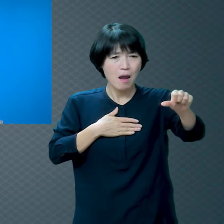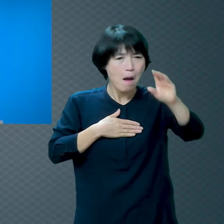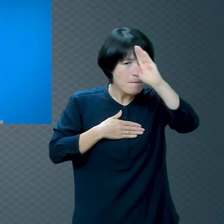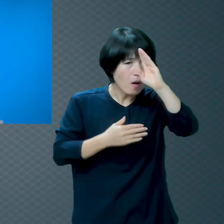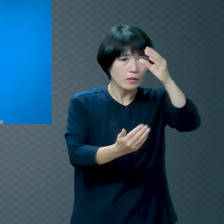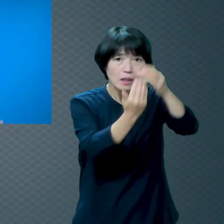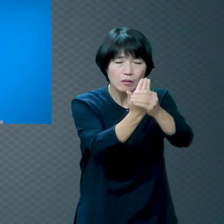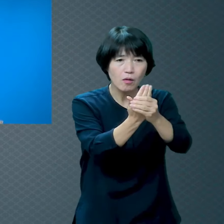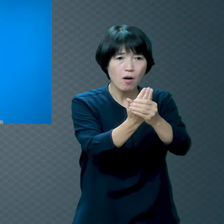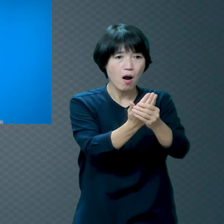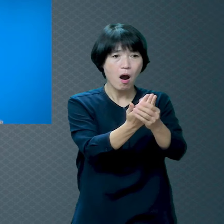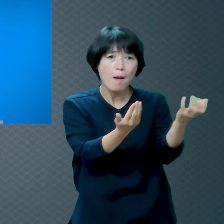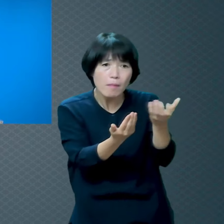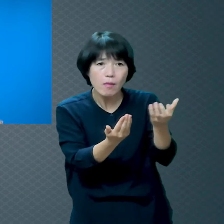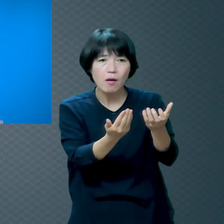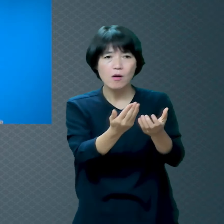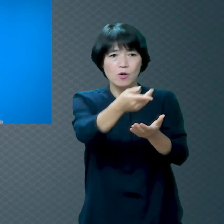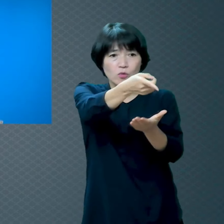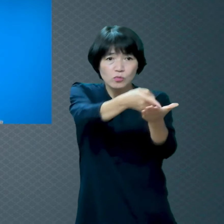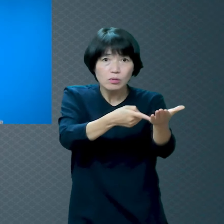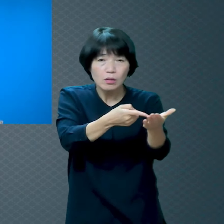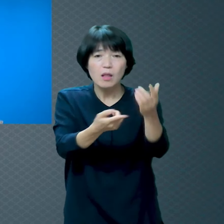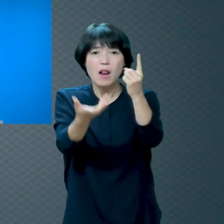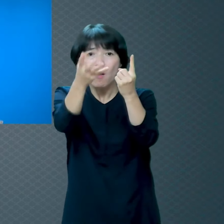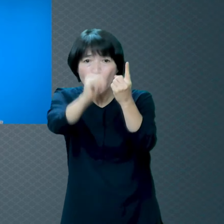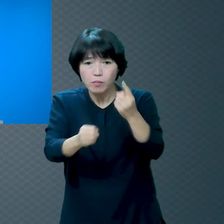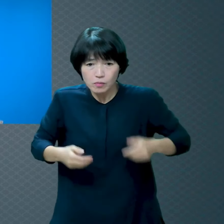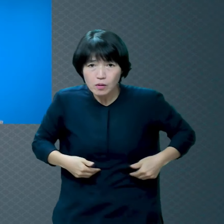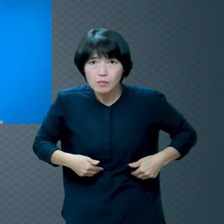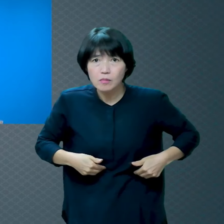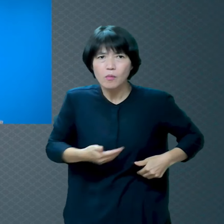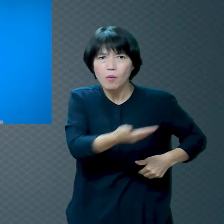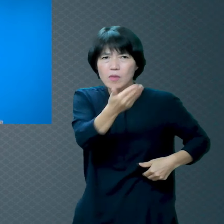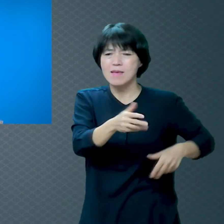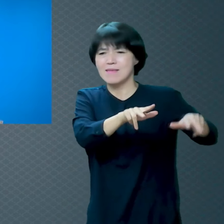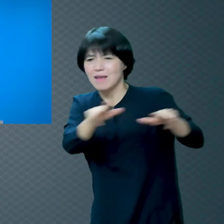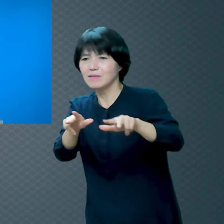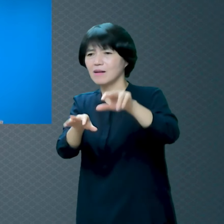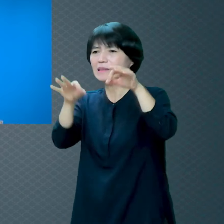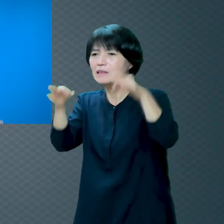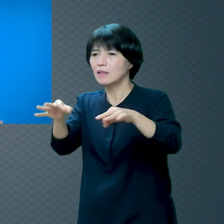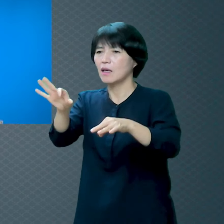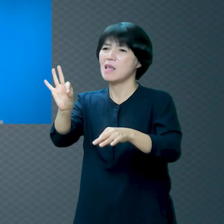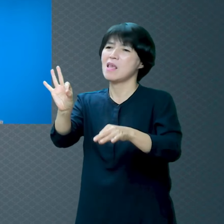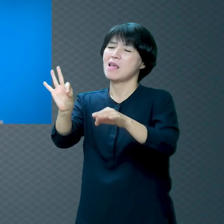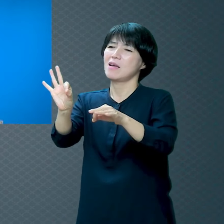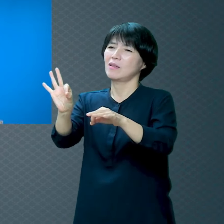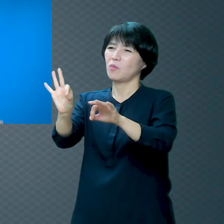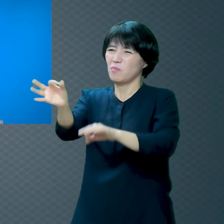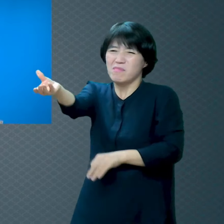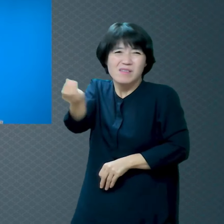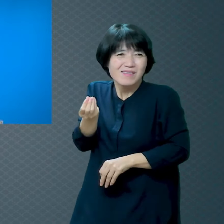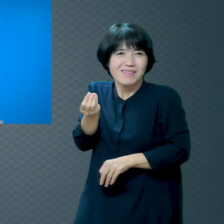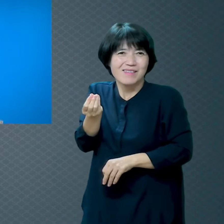대출까지 받아야 돼요 받아요 안 받아요 받죠 생명의 가치가 다른 거예요